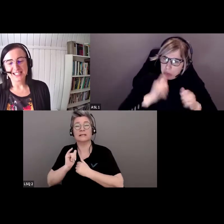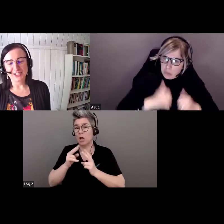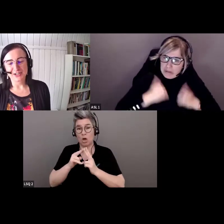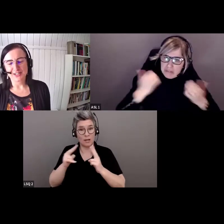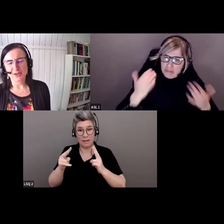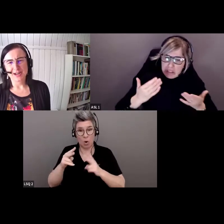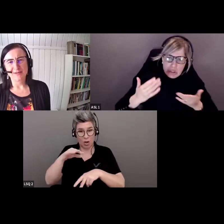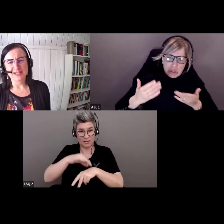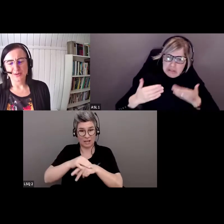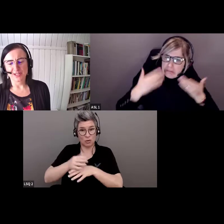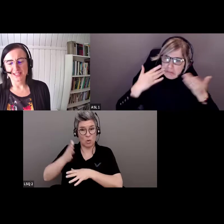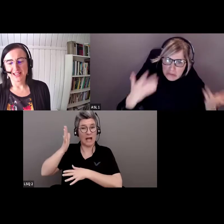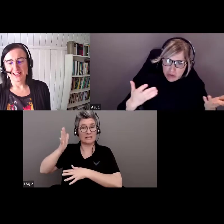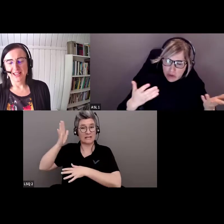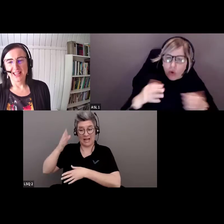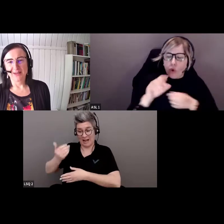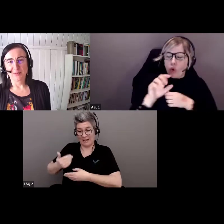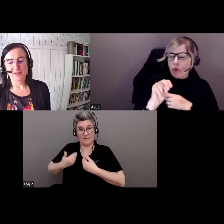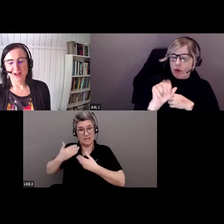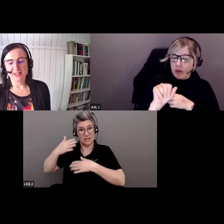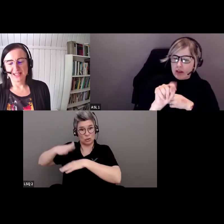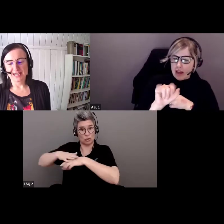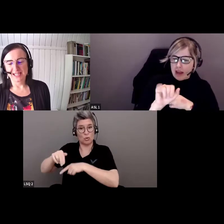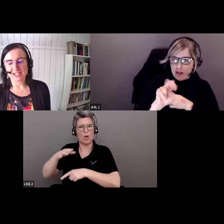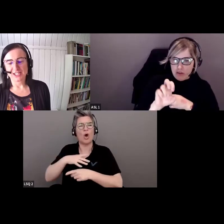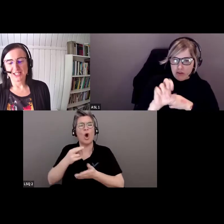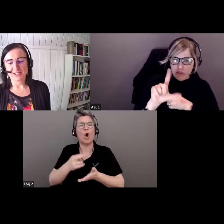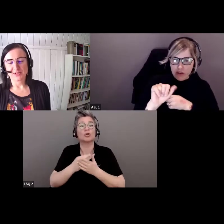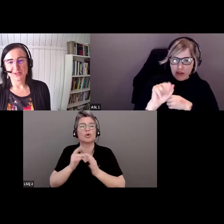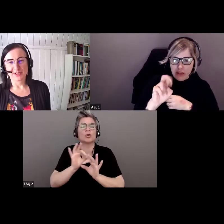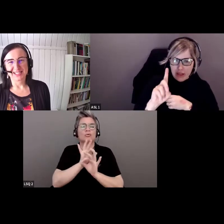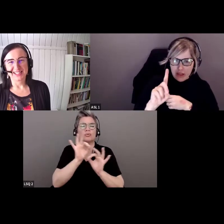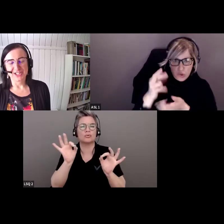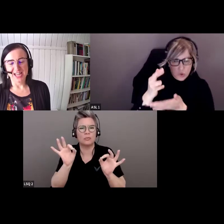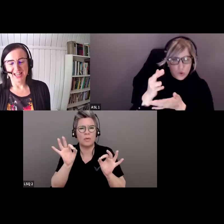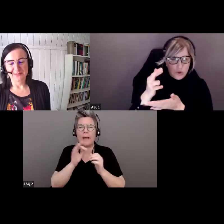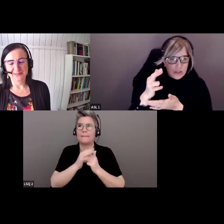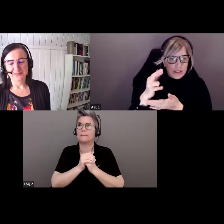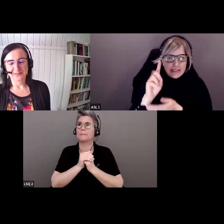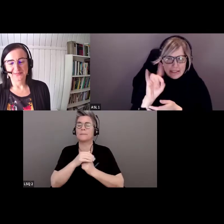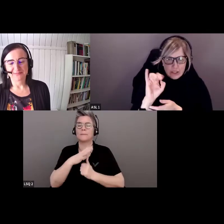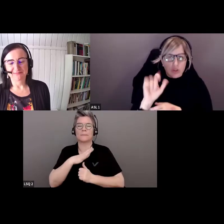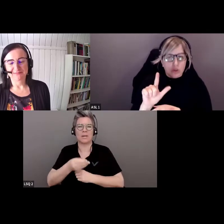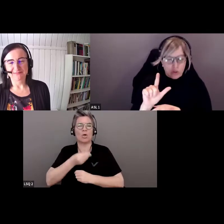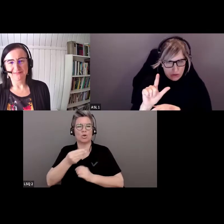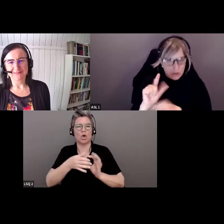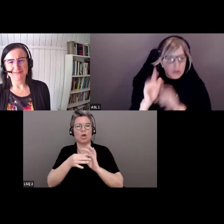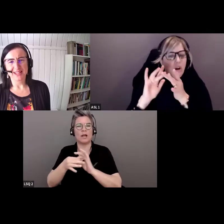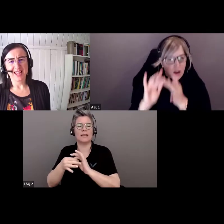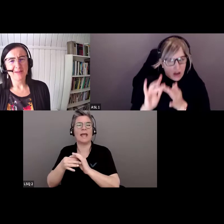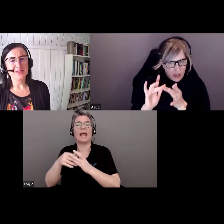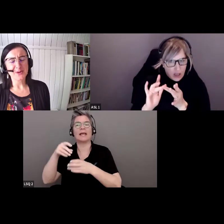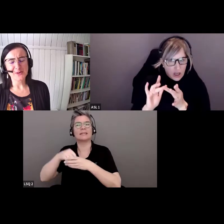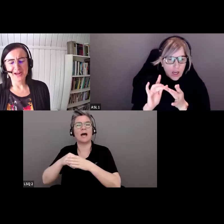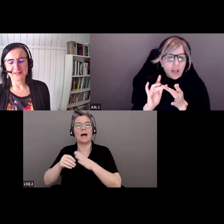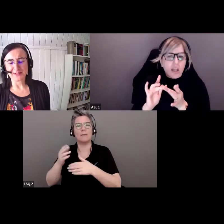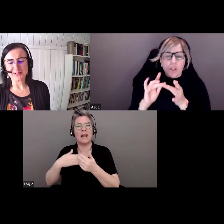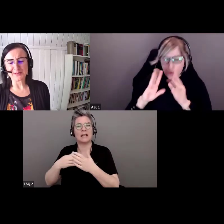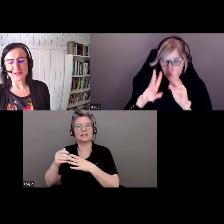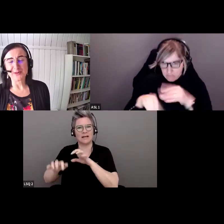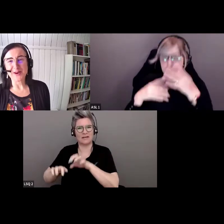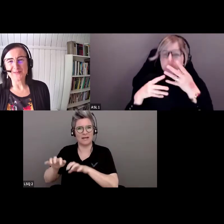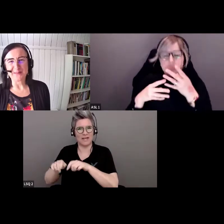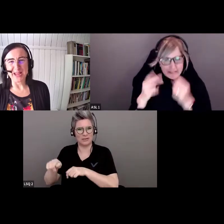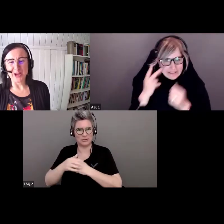lequel vous vous trouvez, il existe une ressource formidable dont nous fournirons le lien dans la boîte de clavardage.